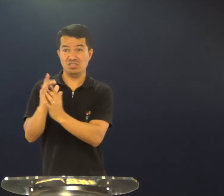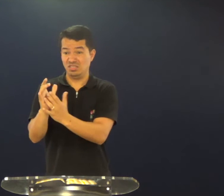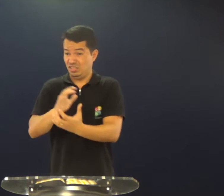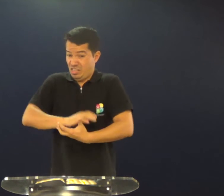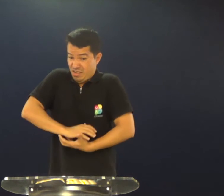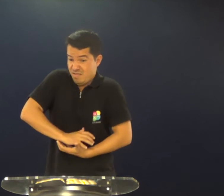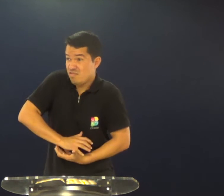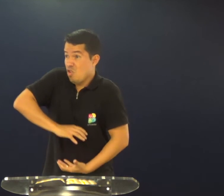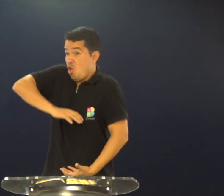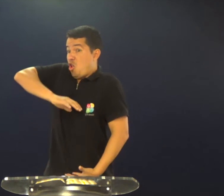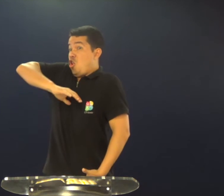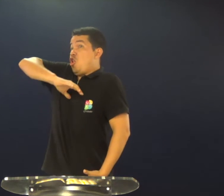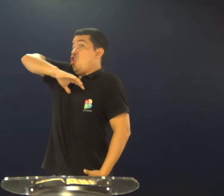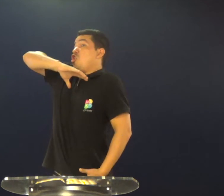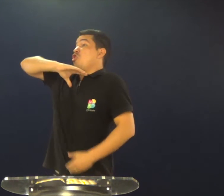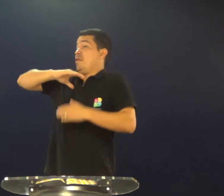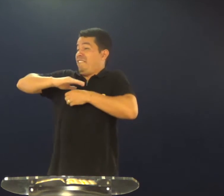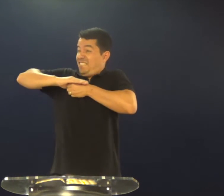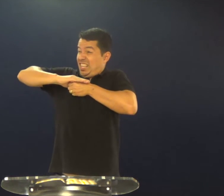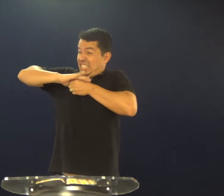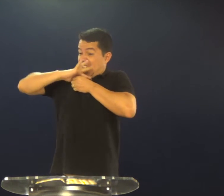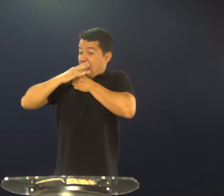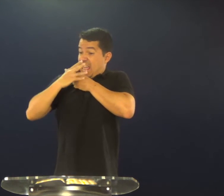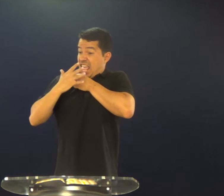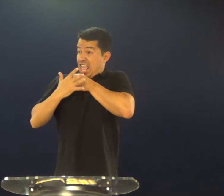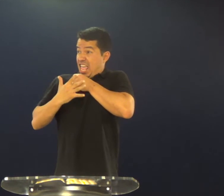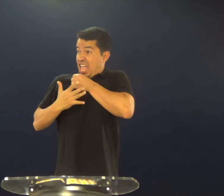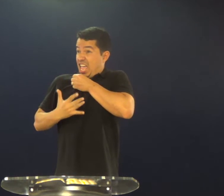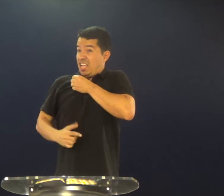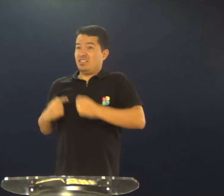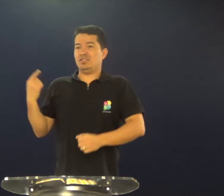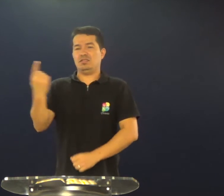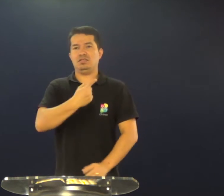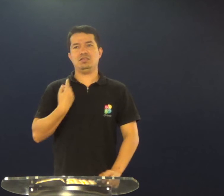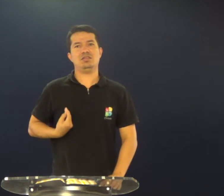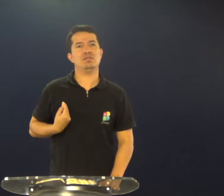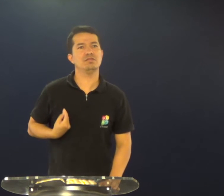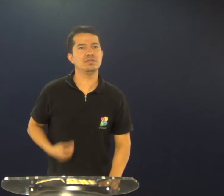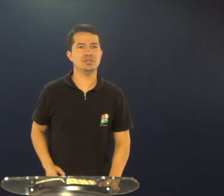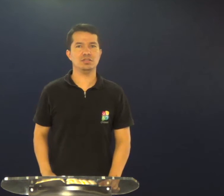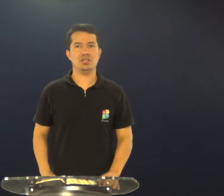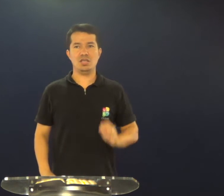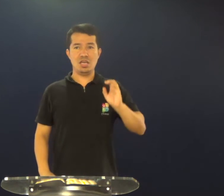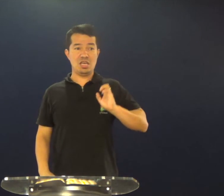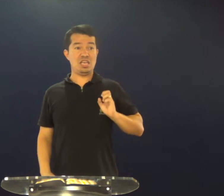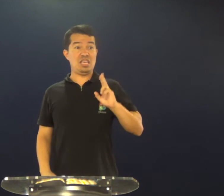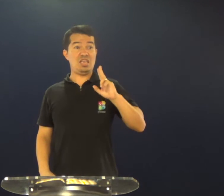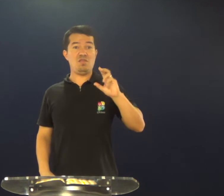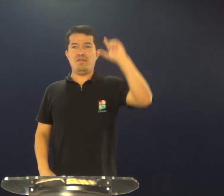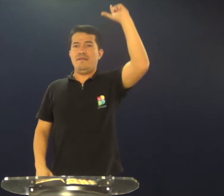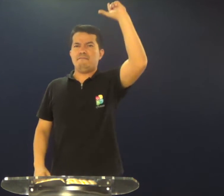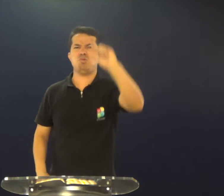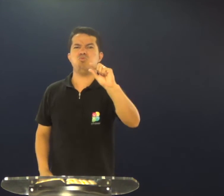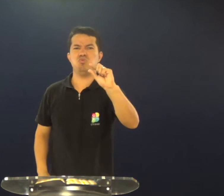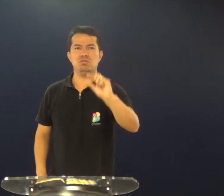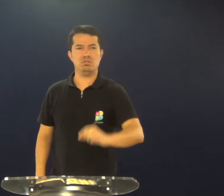Nós precisamos que Jesus cresça, transborde em nossa vida, e o nosso eu